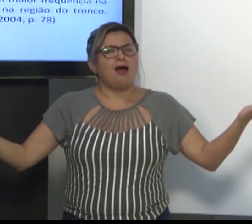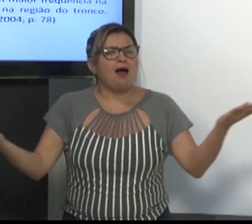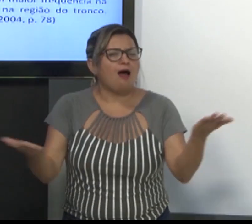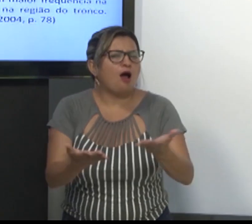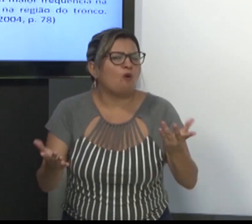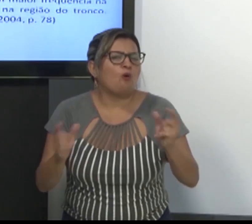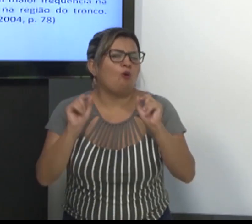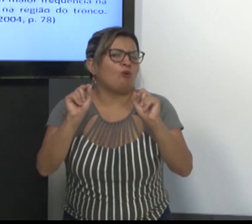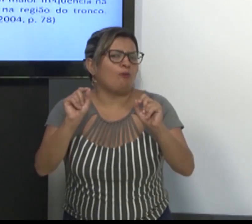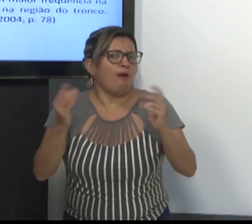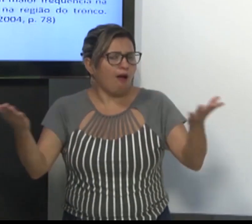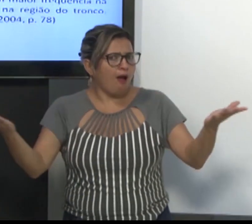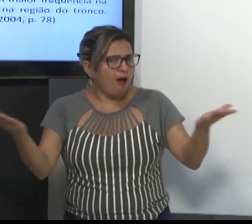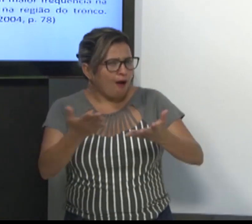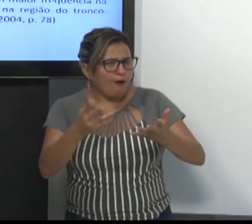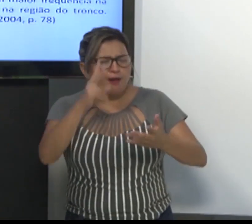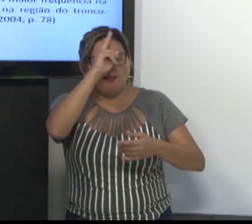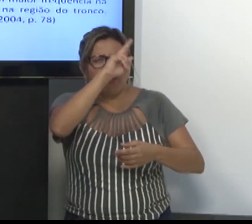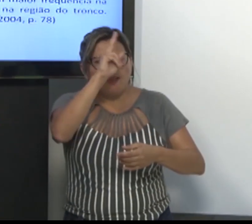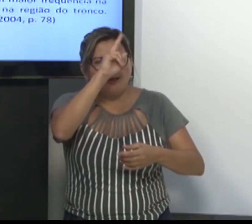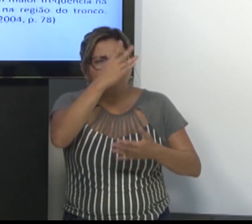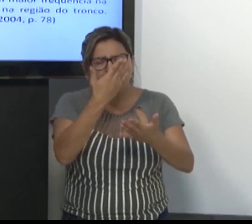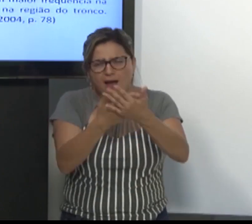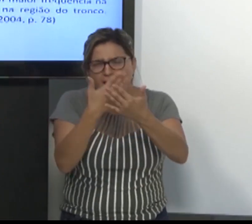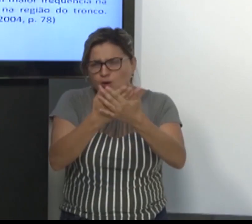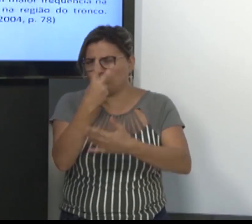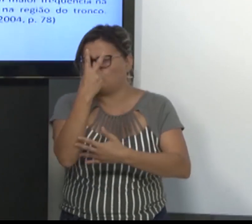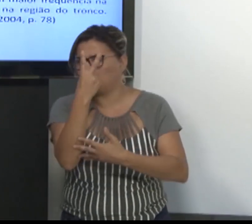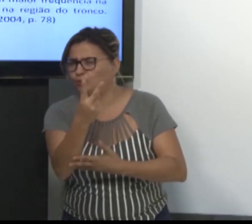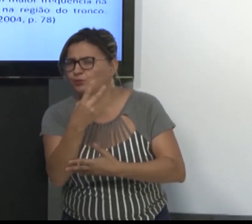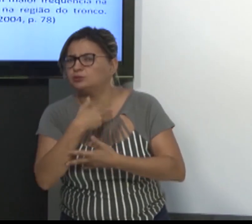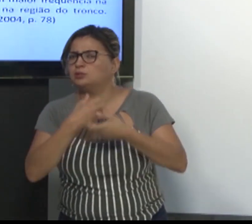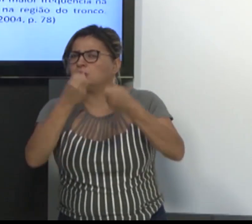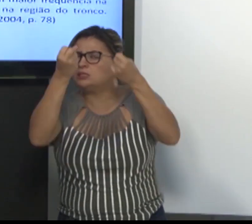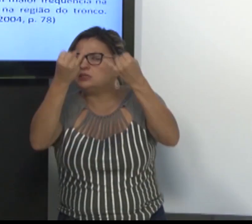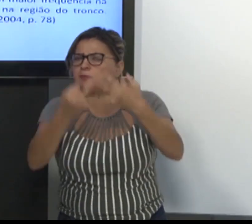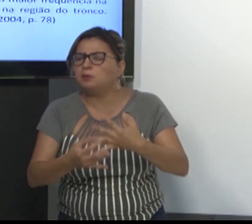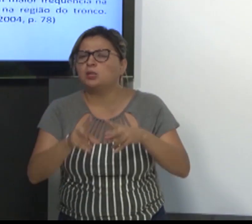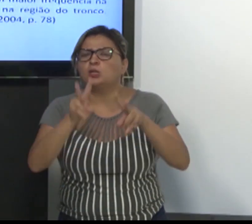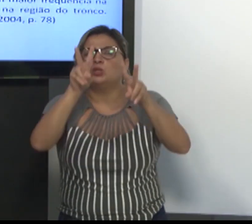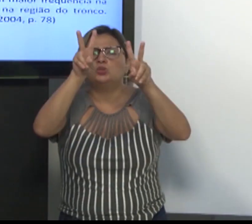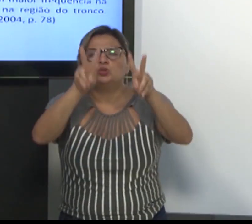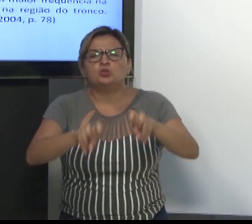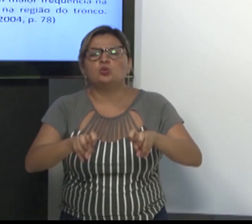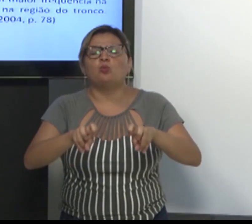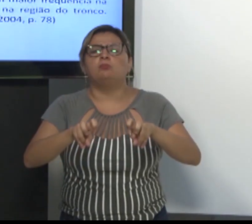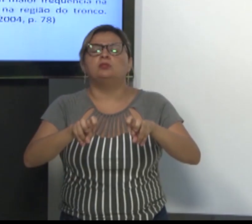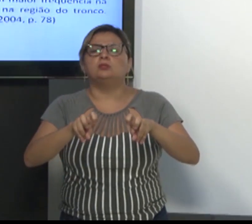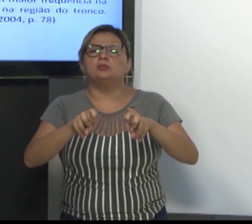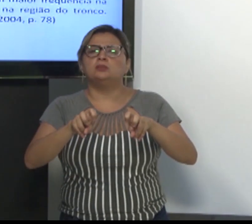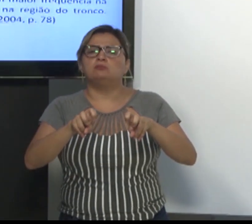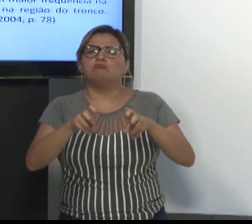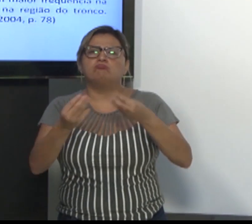lembram da aula dois, em que eu expliquei em relação à linguística, da gramática?